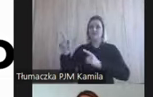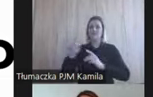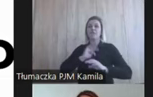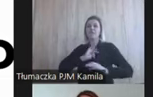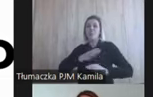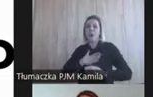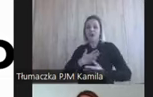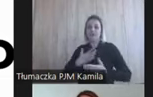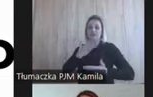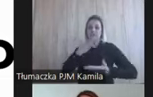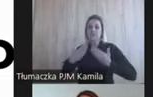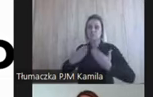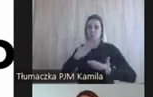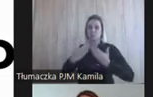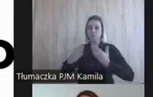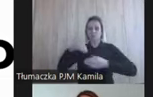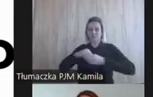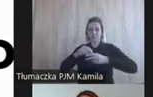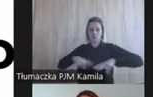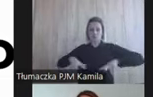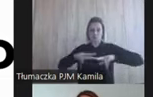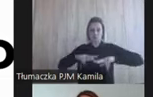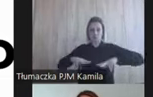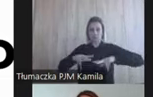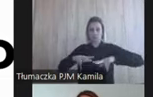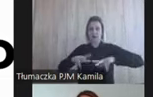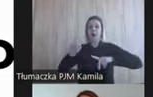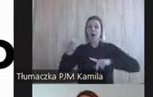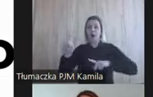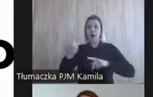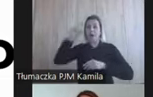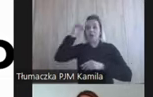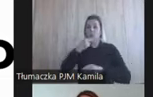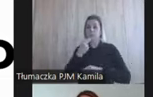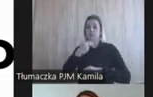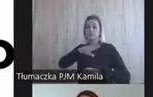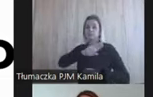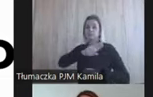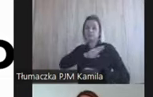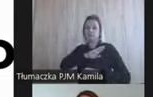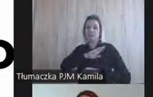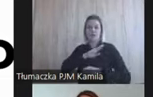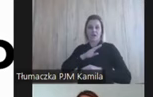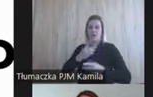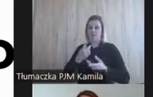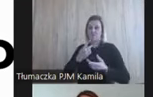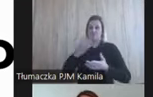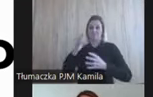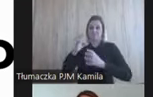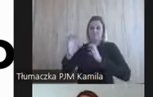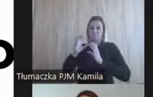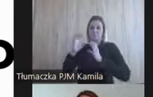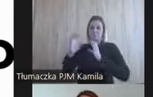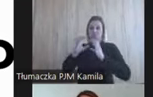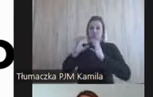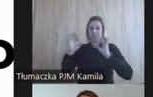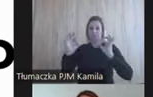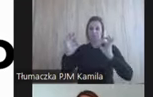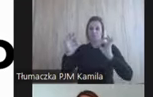komunikacyjny w rodzinie. Ale kiedy rodzice umarli, umarł język. I pan, który